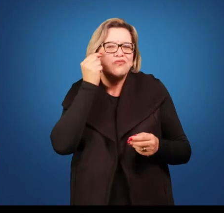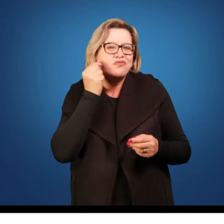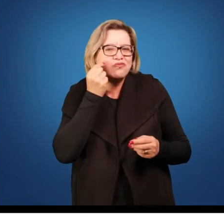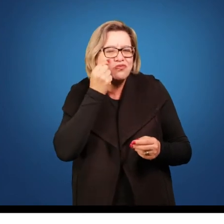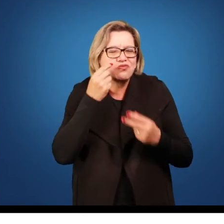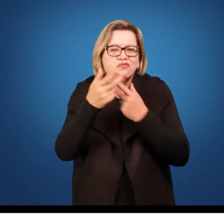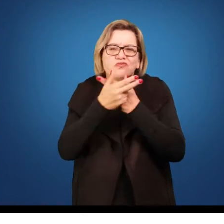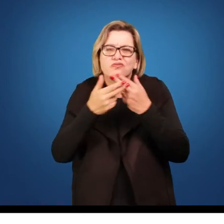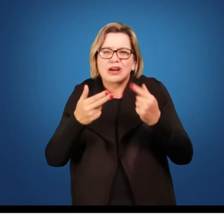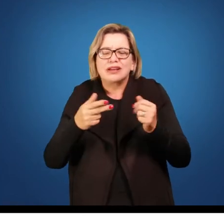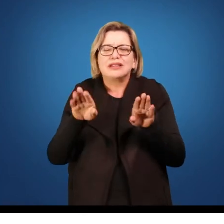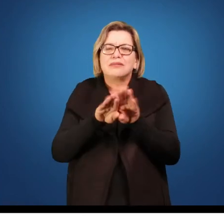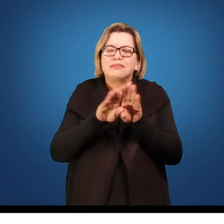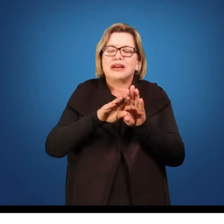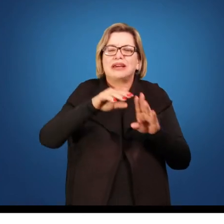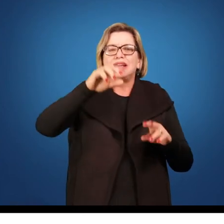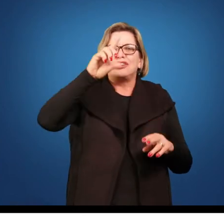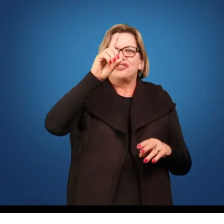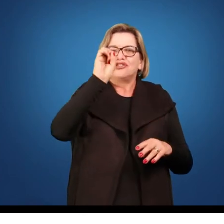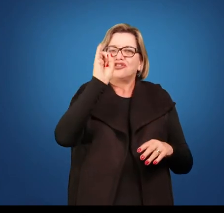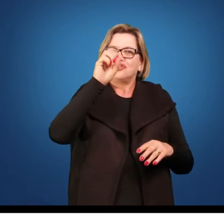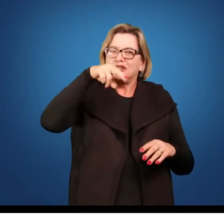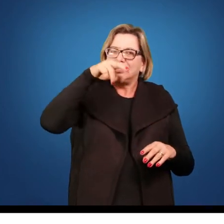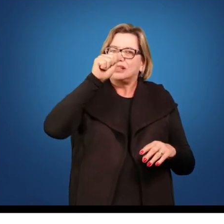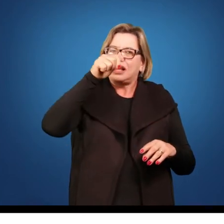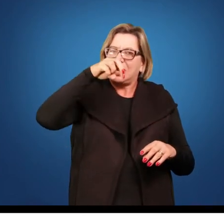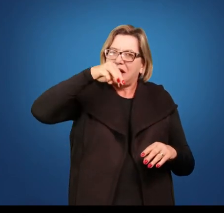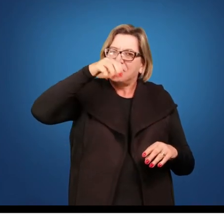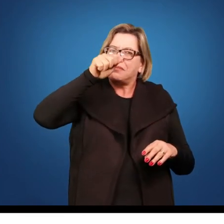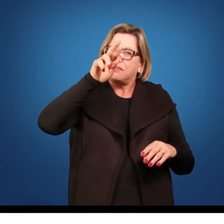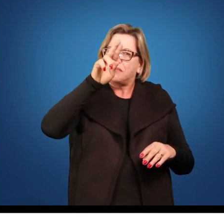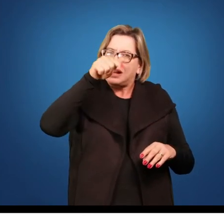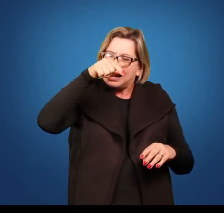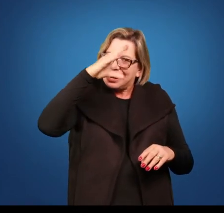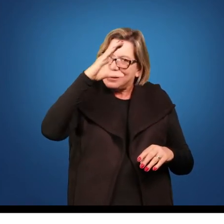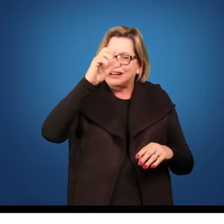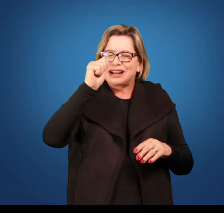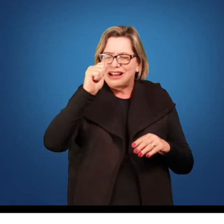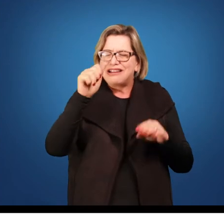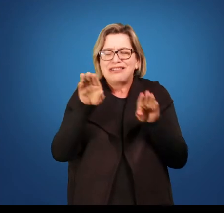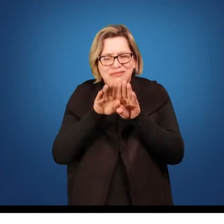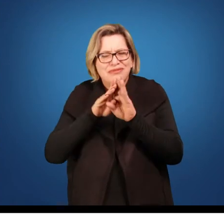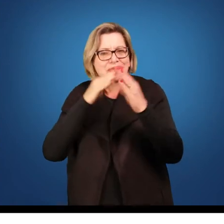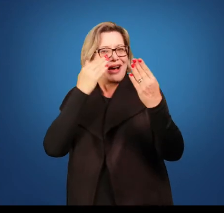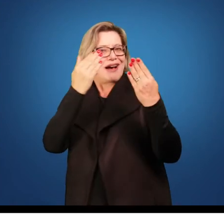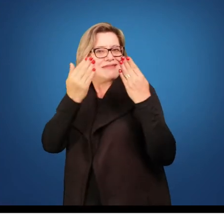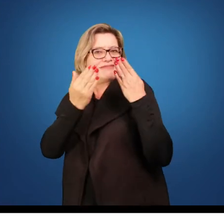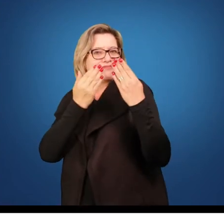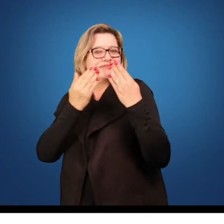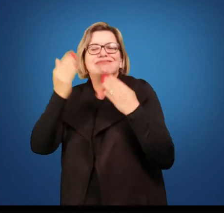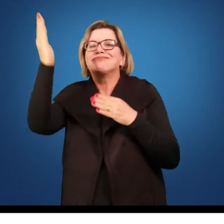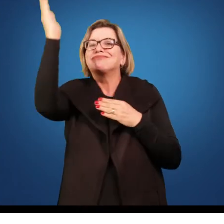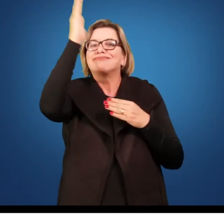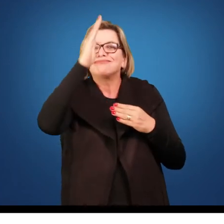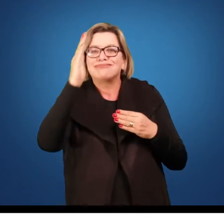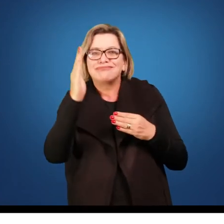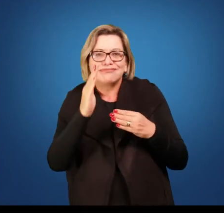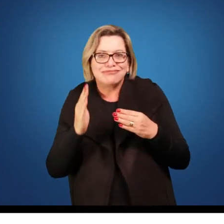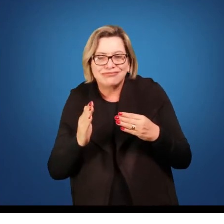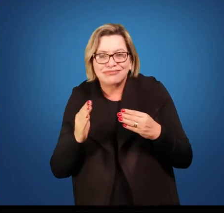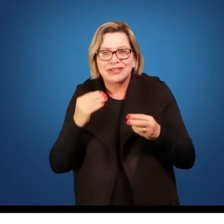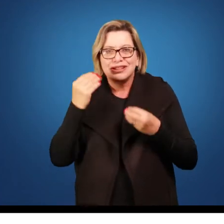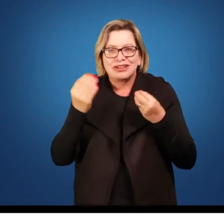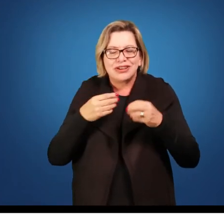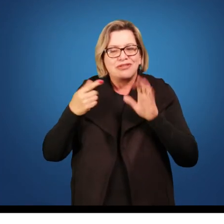países com pouca tradição democrática. O próprio Brasil vai ser analisado. Eu vou apresentar para vocês, nesse